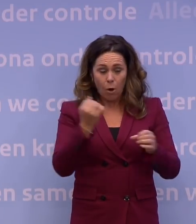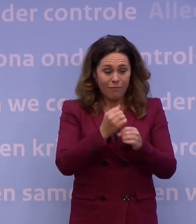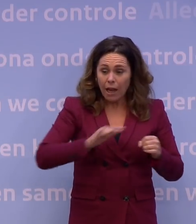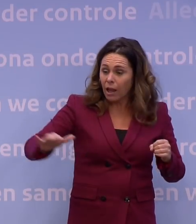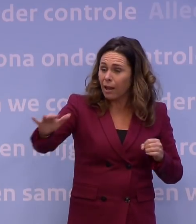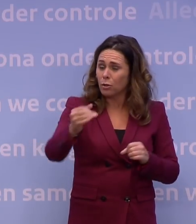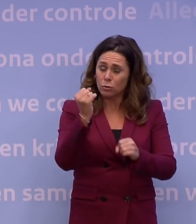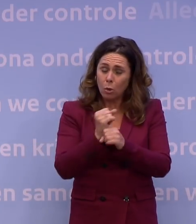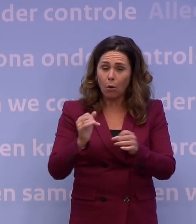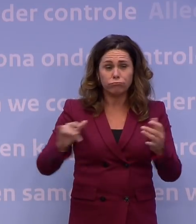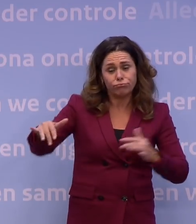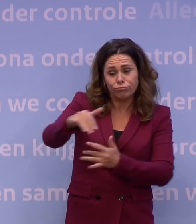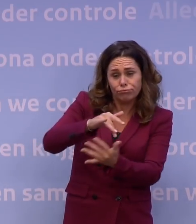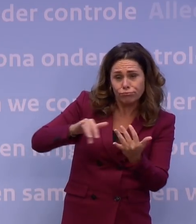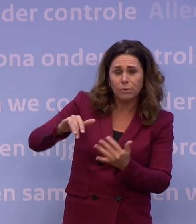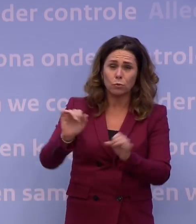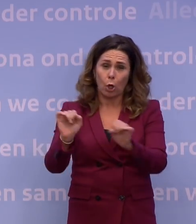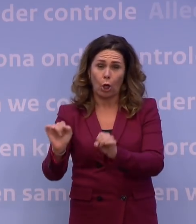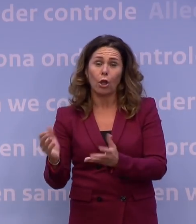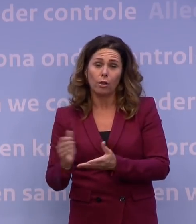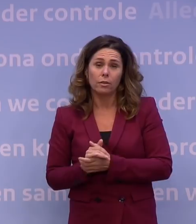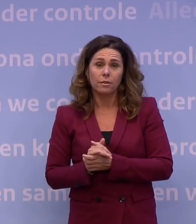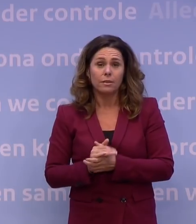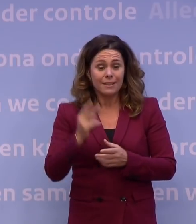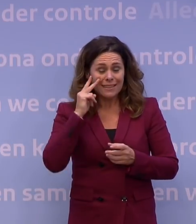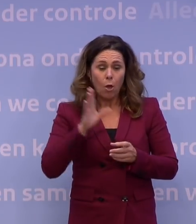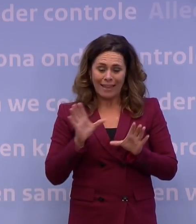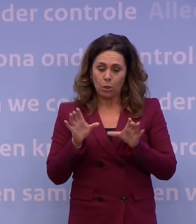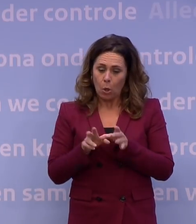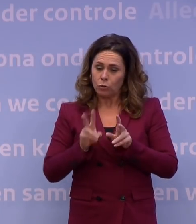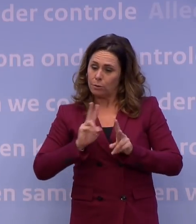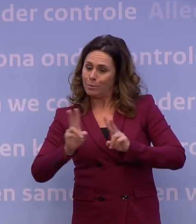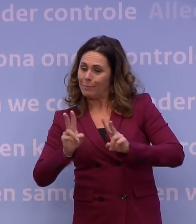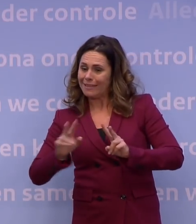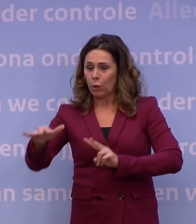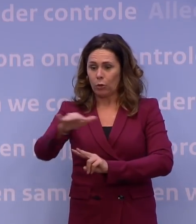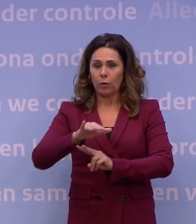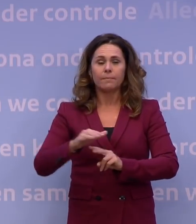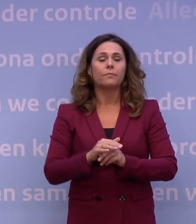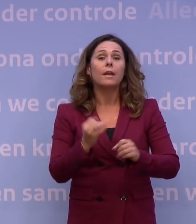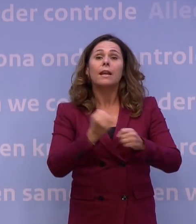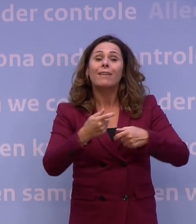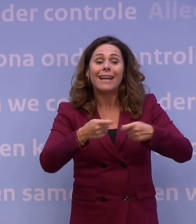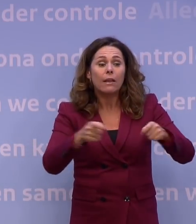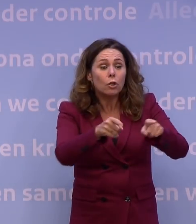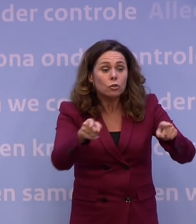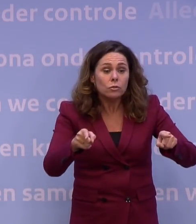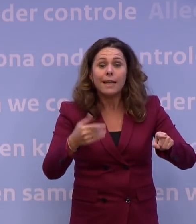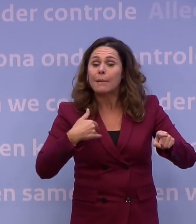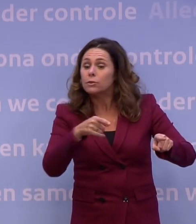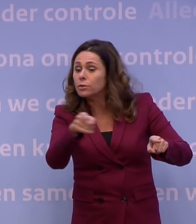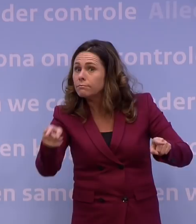werk. En dat zien we ook terug in de aantallen clusters van besmettingen. Tegen werkgevers en hun mensen zeggen we daarom,